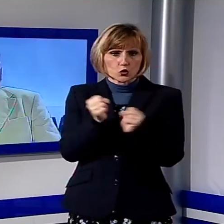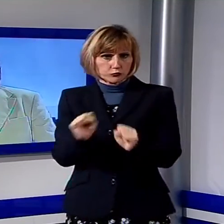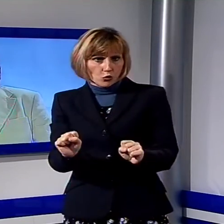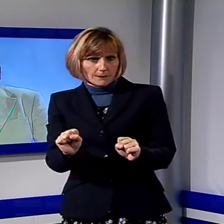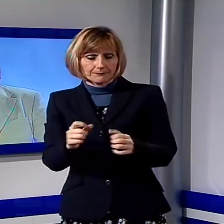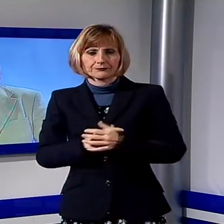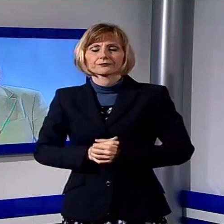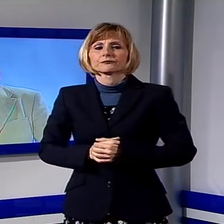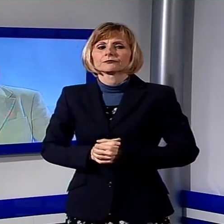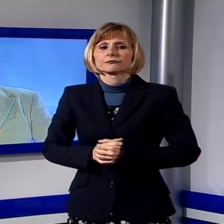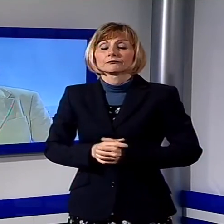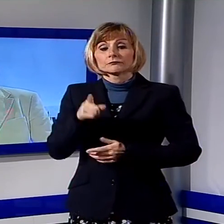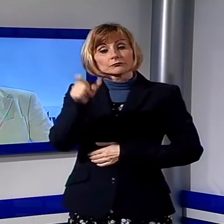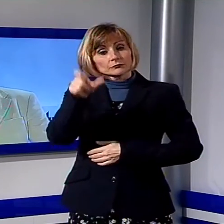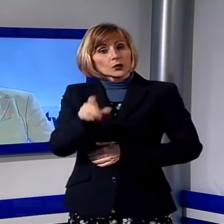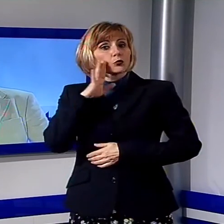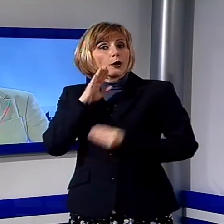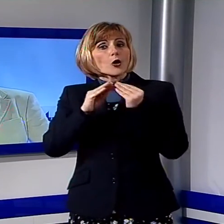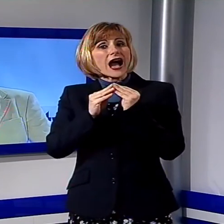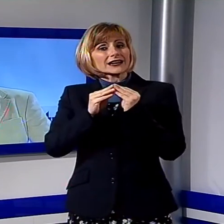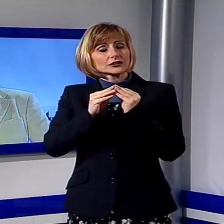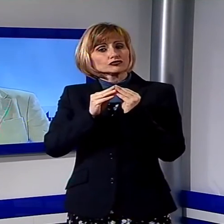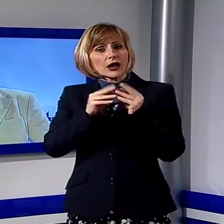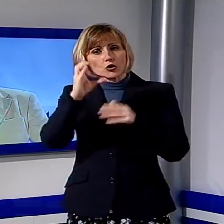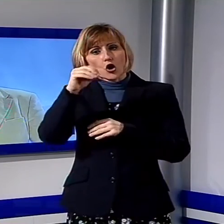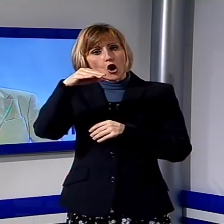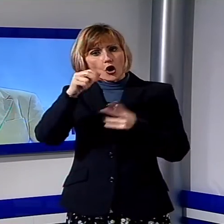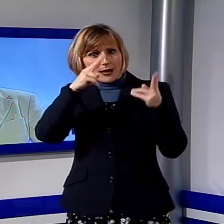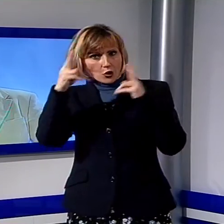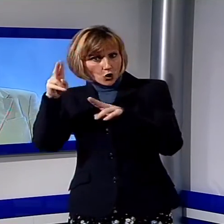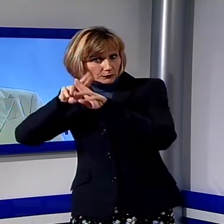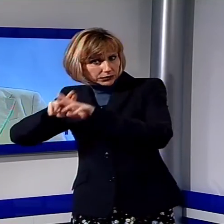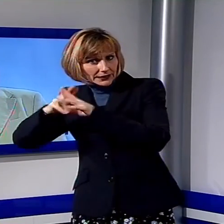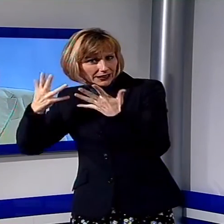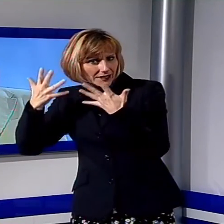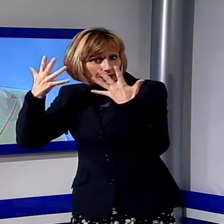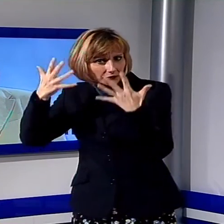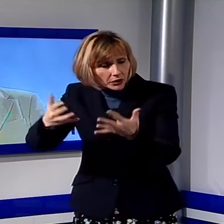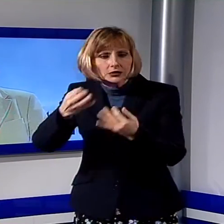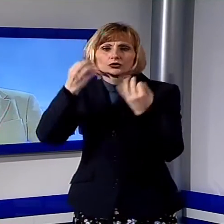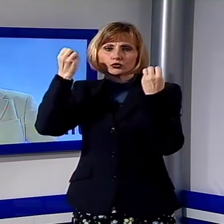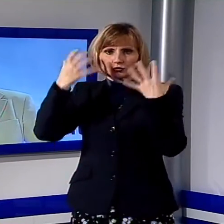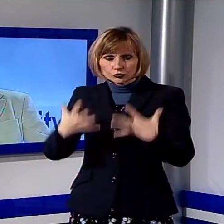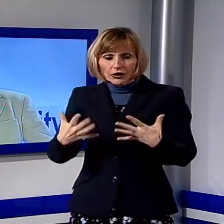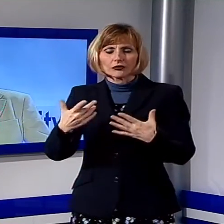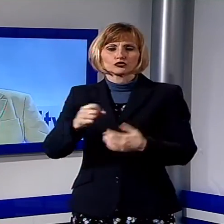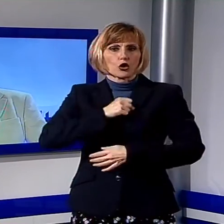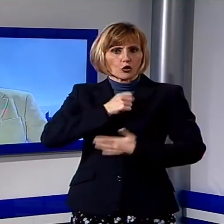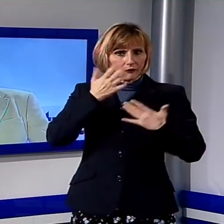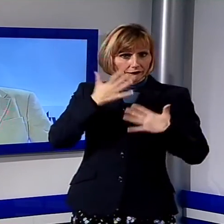È accaduto per l'artigiano in coma che in questo caso ha potuto evitare la beffa dopo il dolore, sia pure in modo del tutto